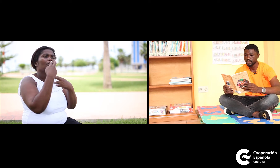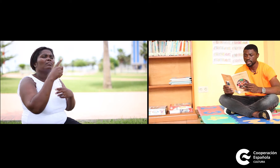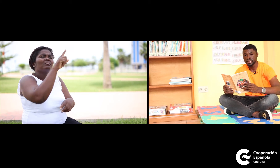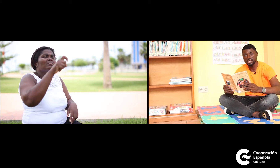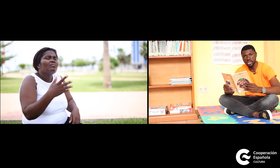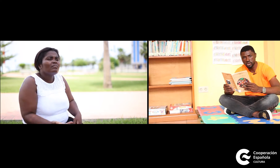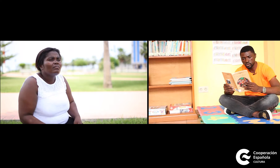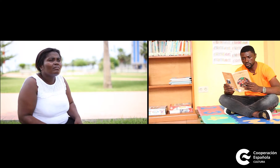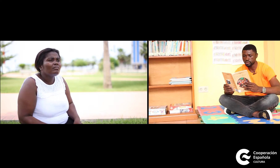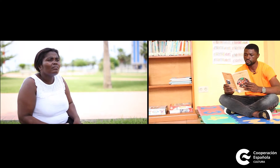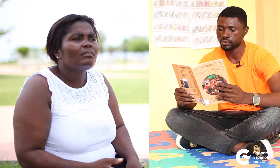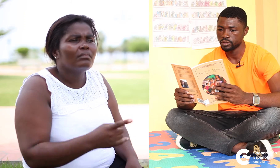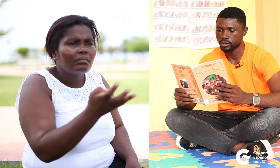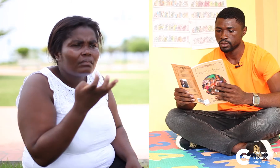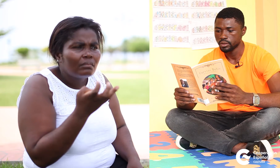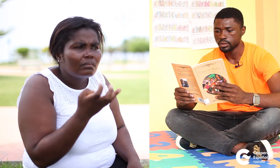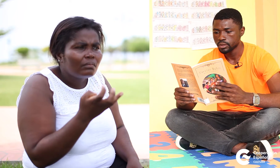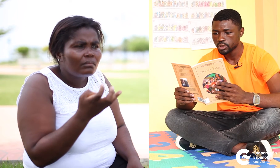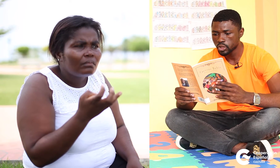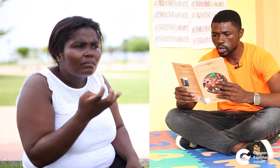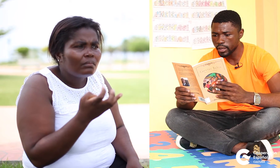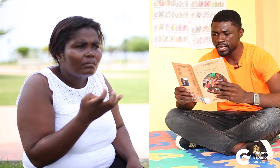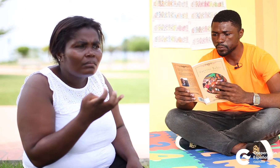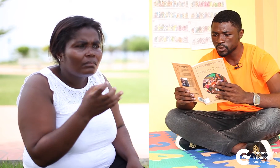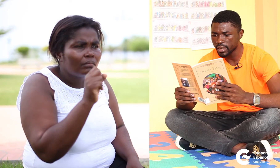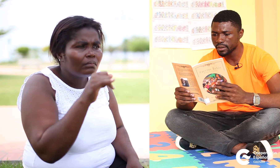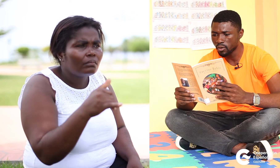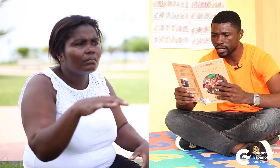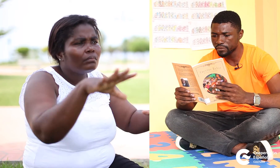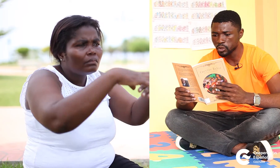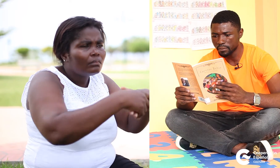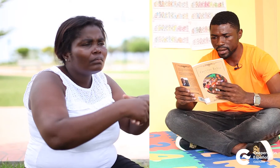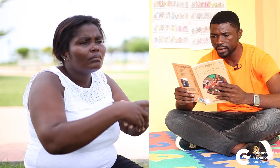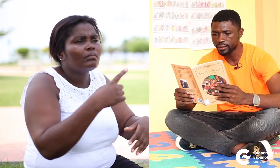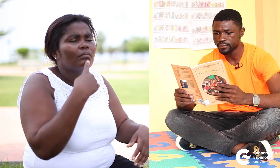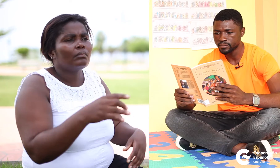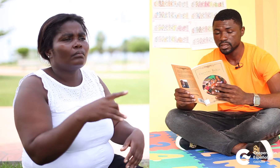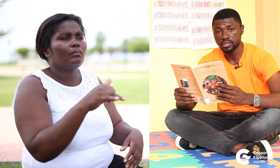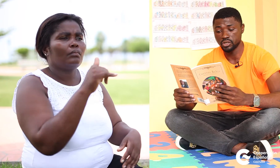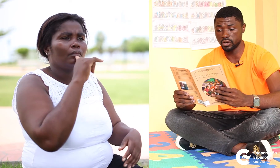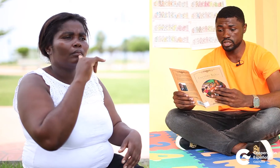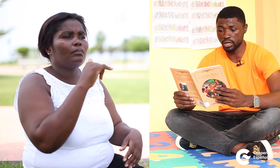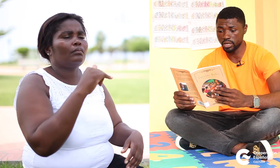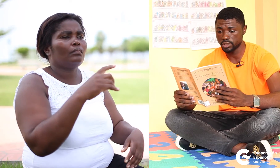¿Quién eres? Soy la esposa de Moana de Tombarí. ¿Qué deseas?